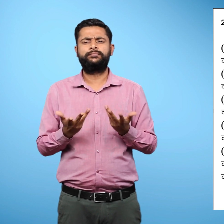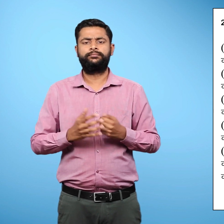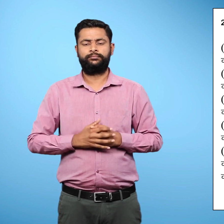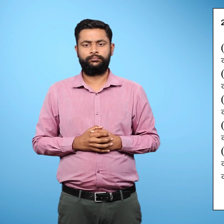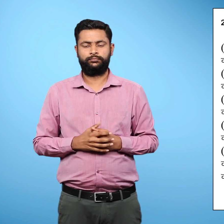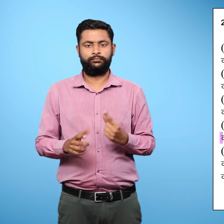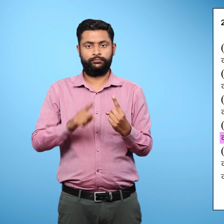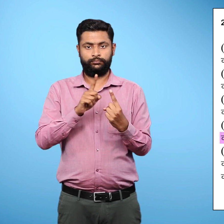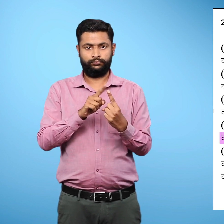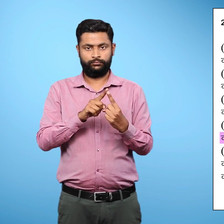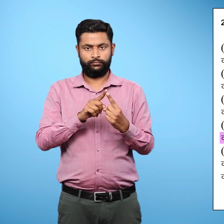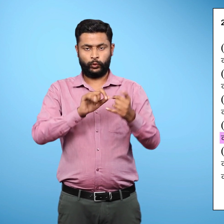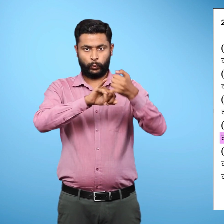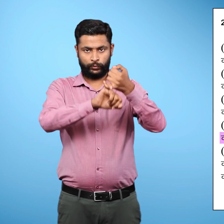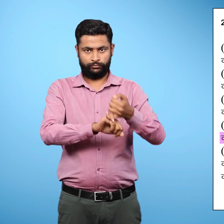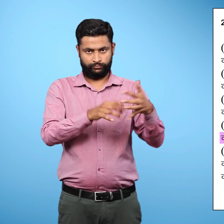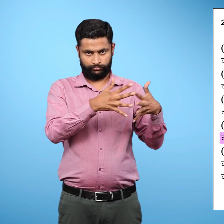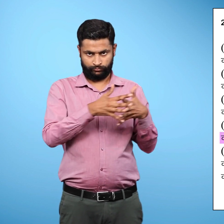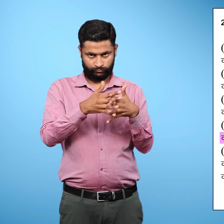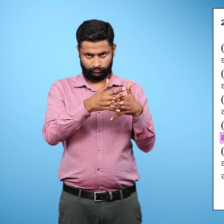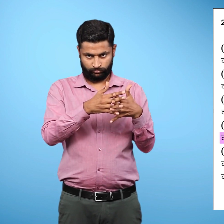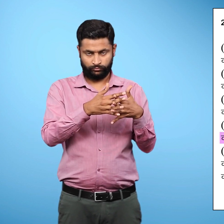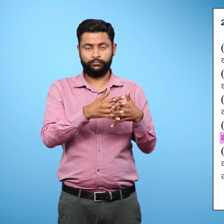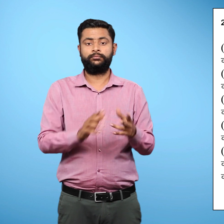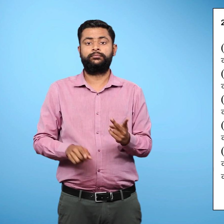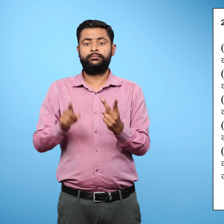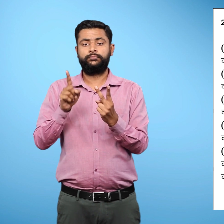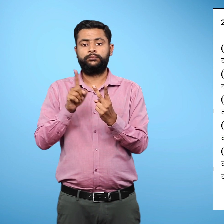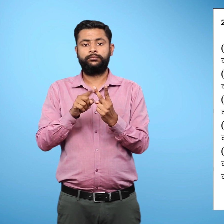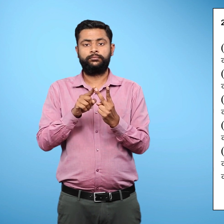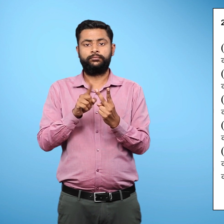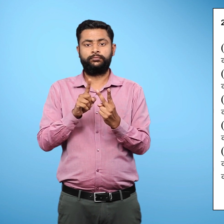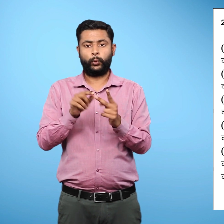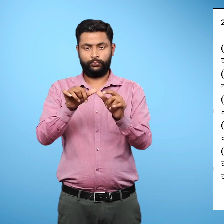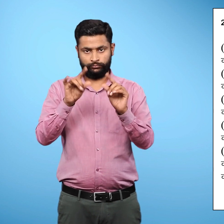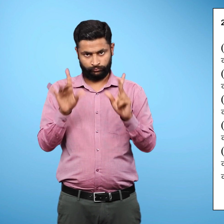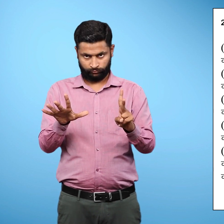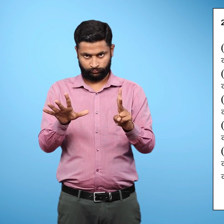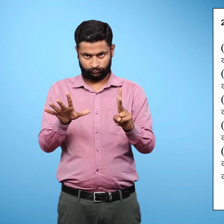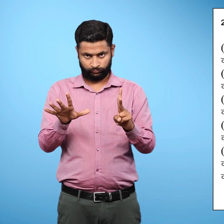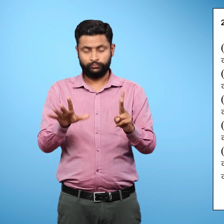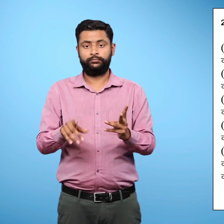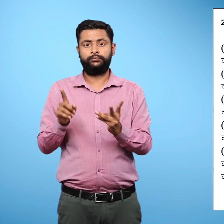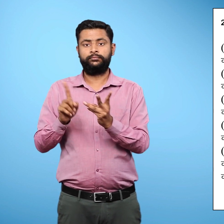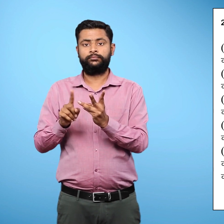क, दक्षिन अमेरिका ख, ऑस्ट्रेलिया ग,